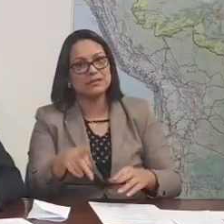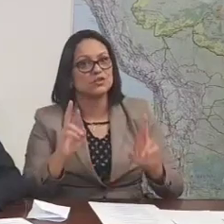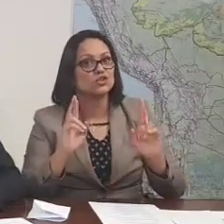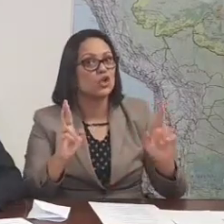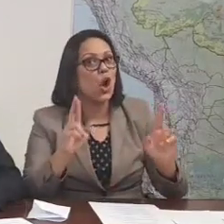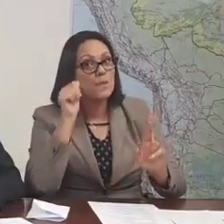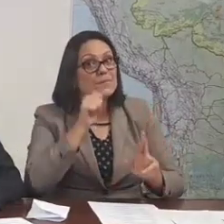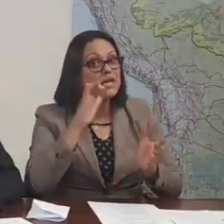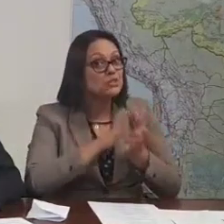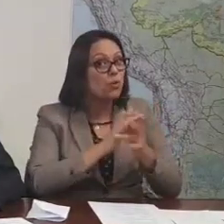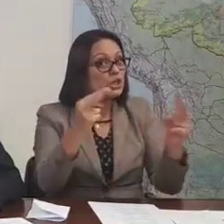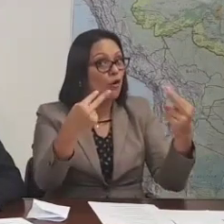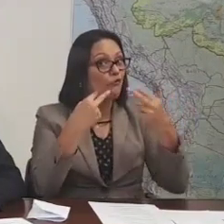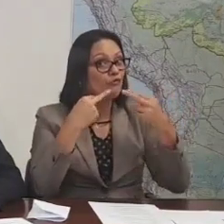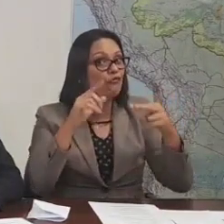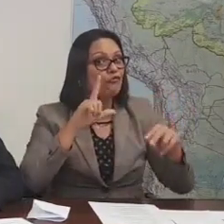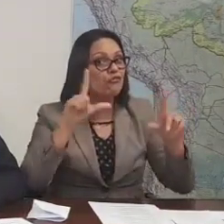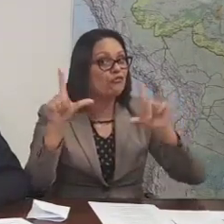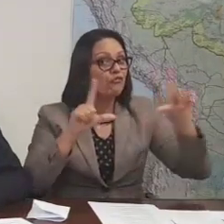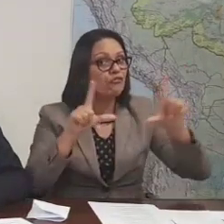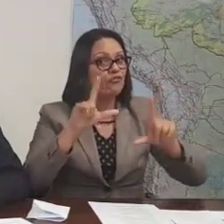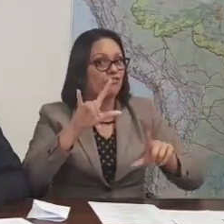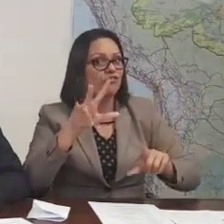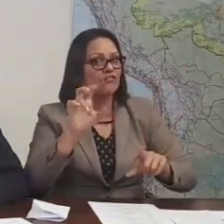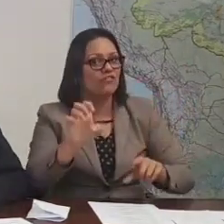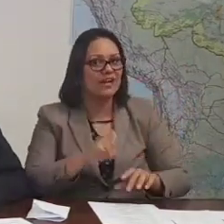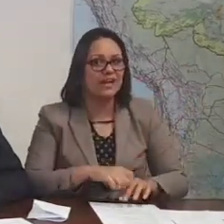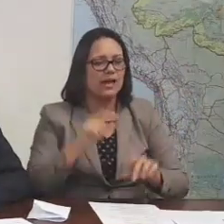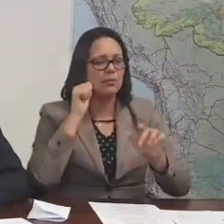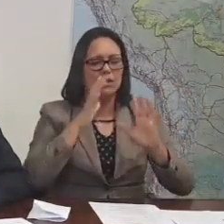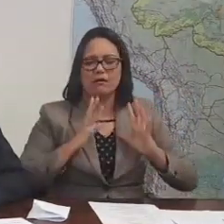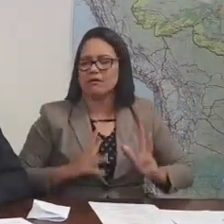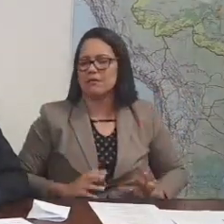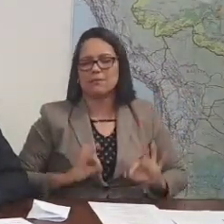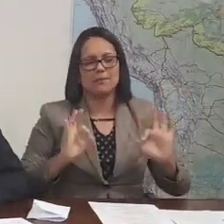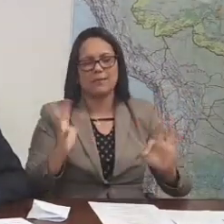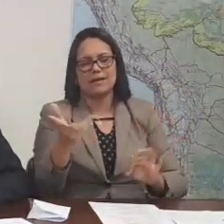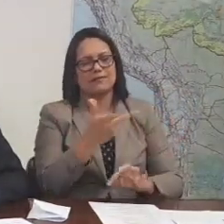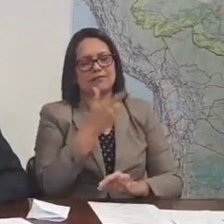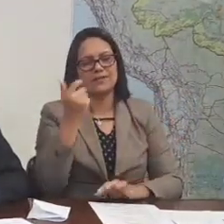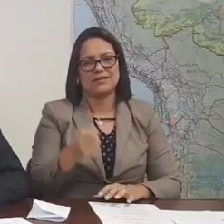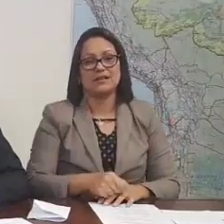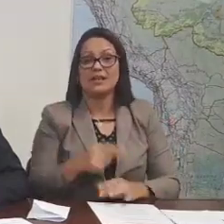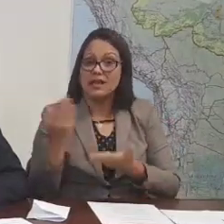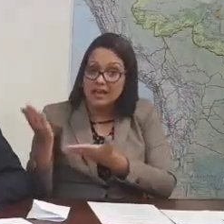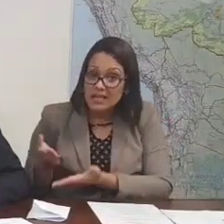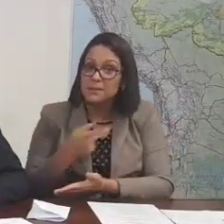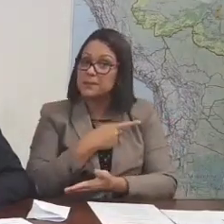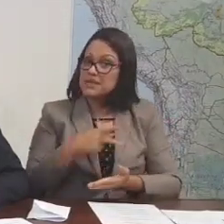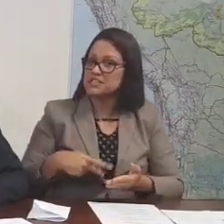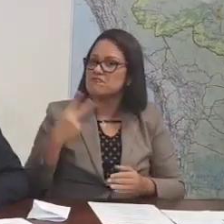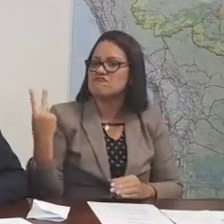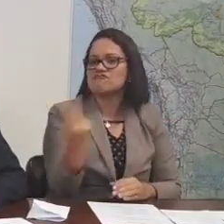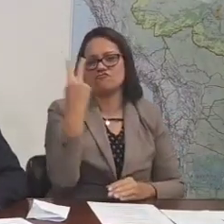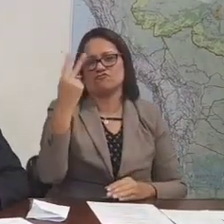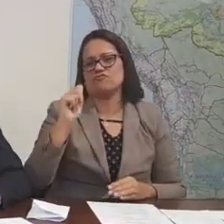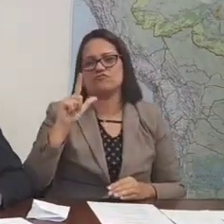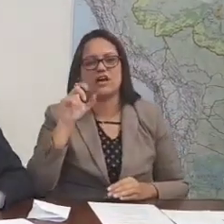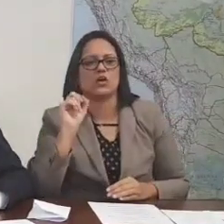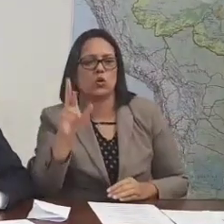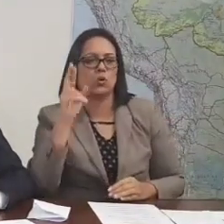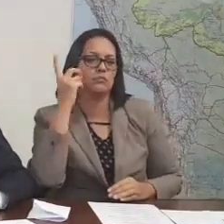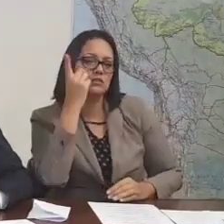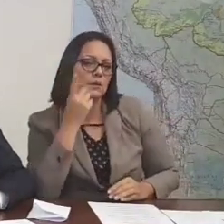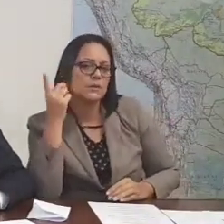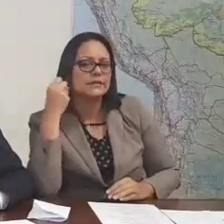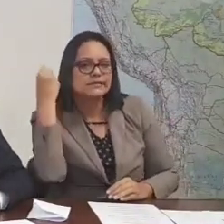que esposa não assiste minha live. Não, mas ela compreende. Ela é uma santa. É porque o presidente valoriza as mulheres e está valorizando tanto as deputadas